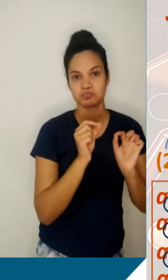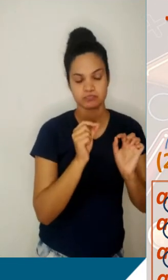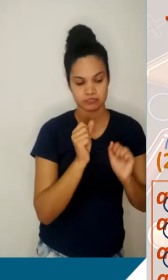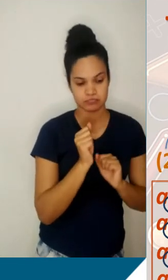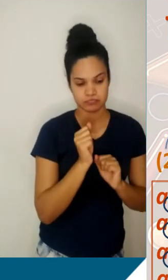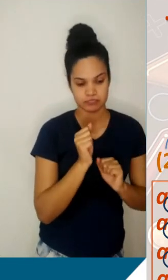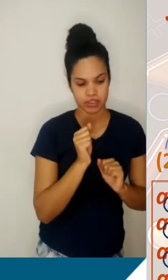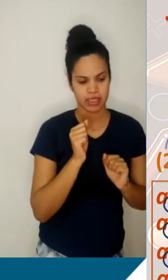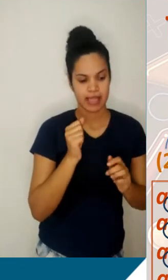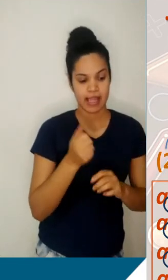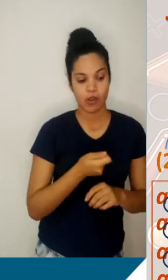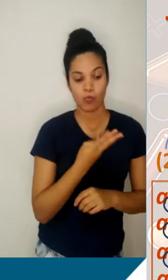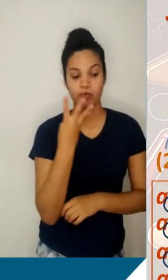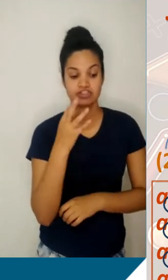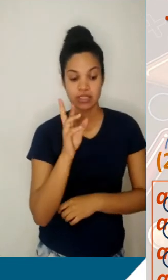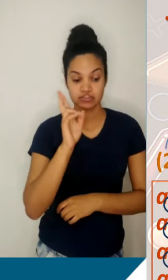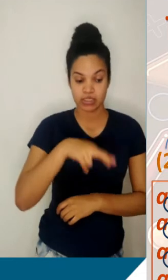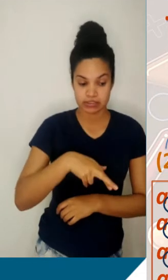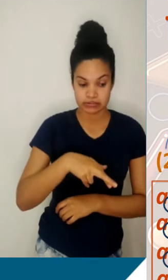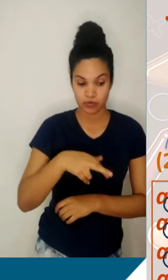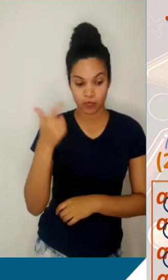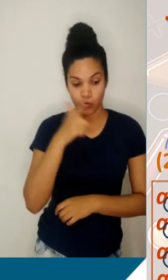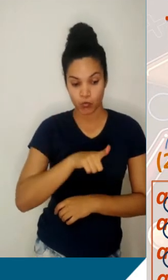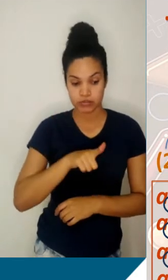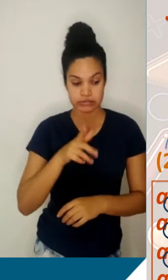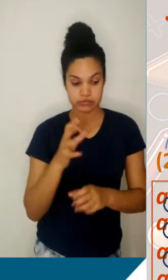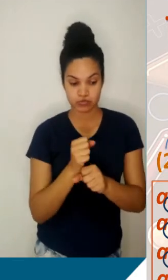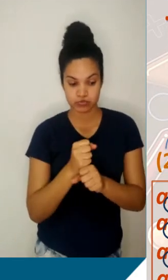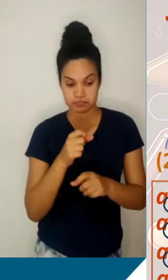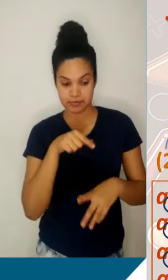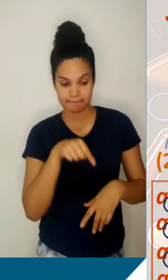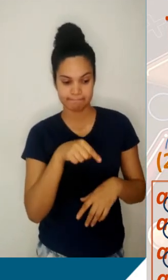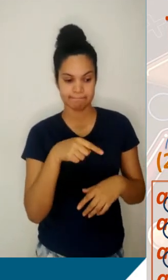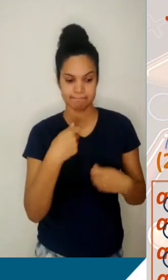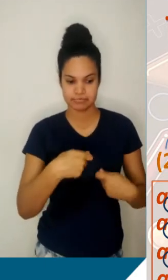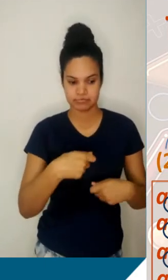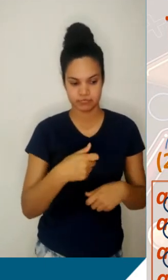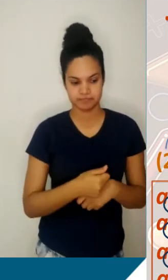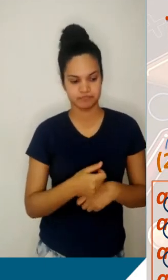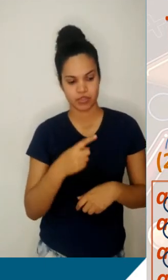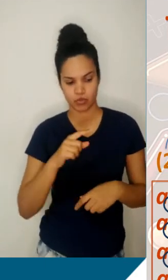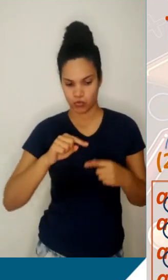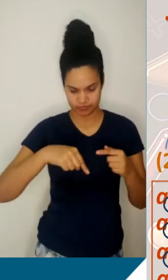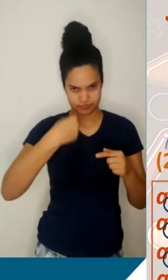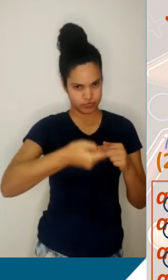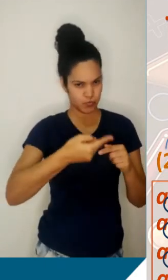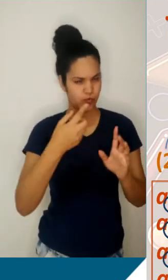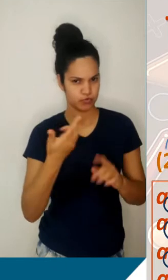de razões que foram aplicadas para a do A1 chegarmos ao A2. Pula para a segunda linha se você não entendeu.